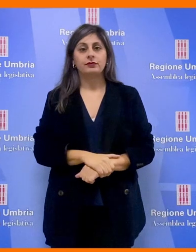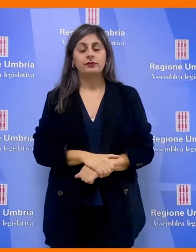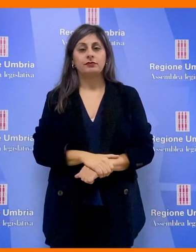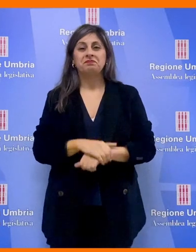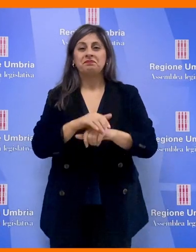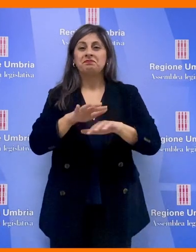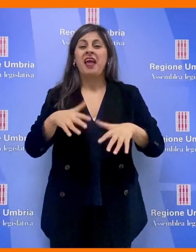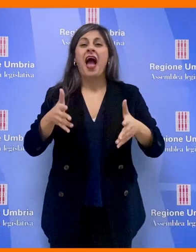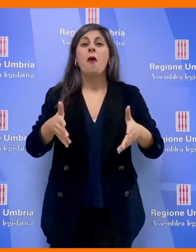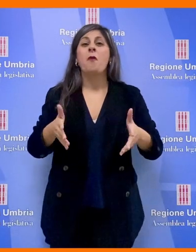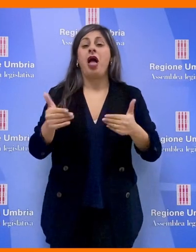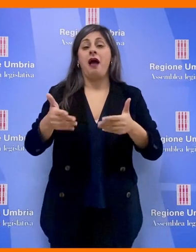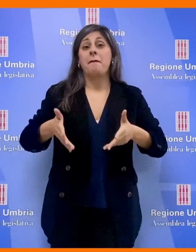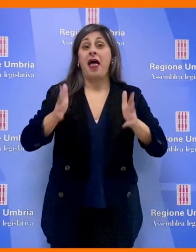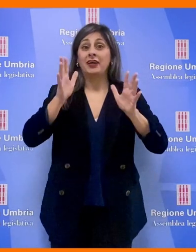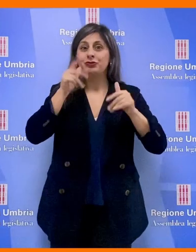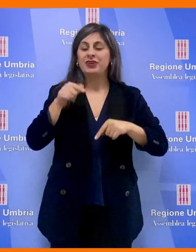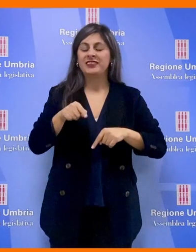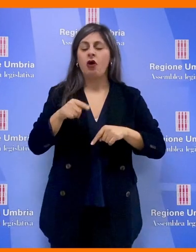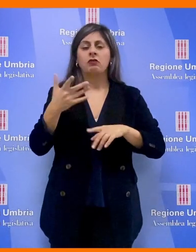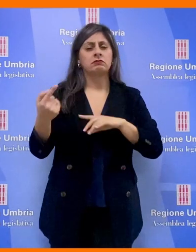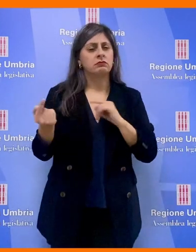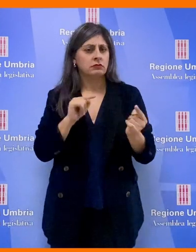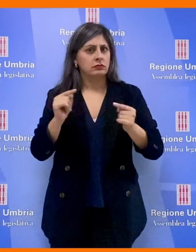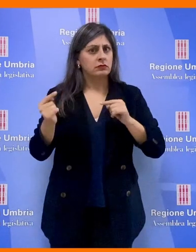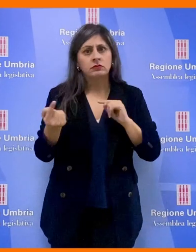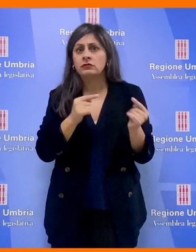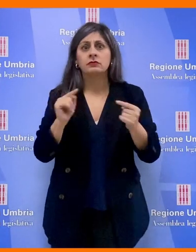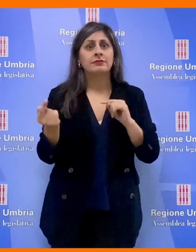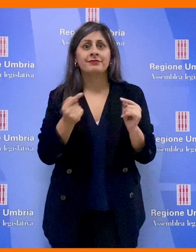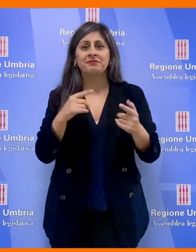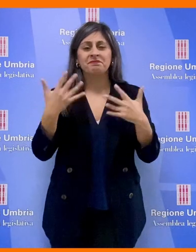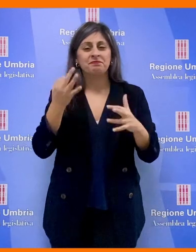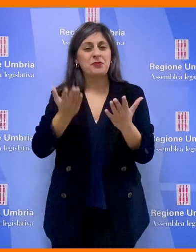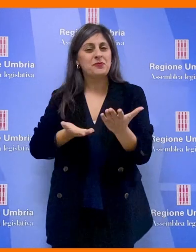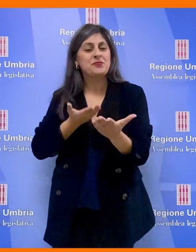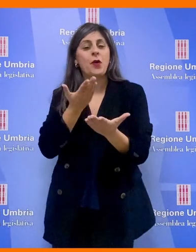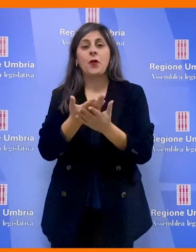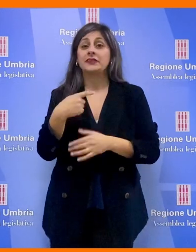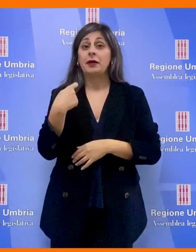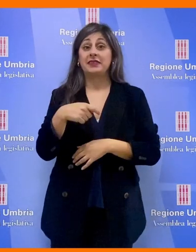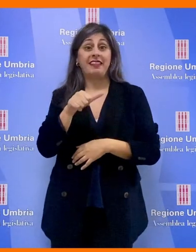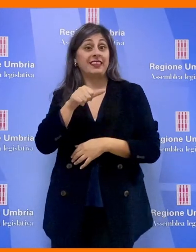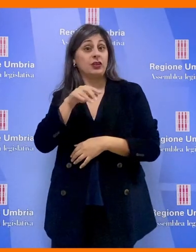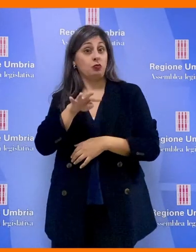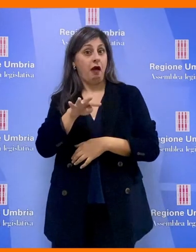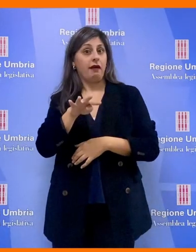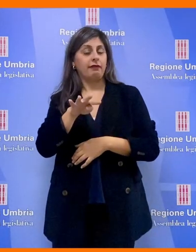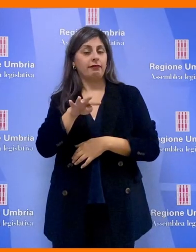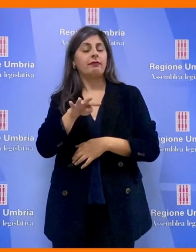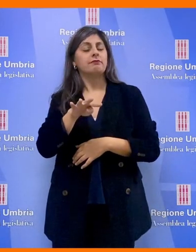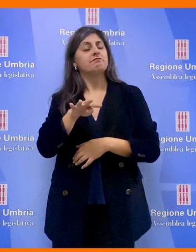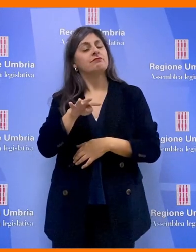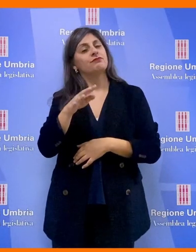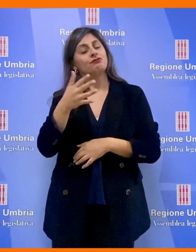L'Aula di Palazzo Cesaroni, dopo un dibattito molto partecipato su proposta del Presidente Marco Squarta,